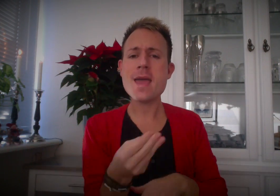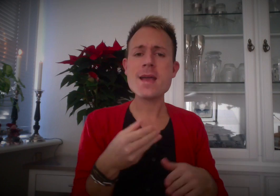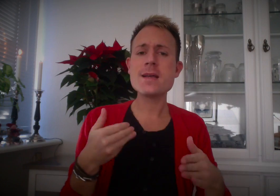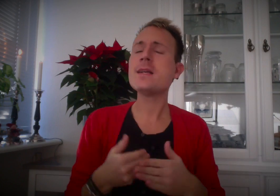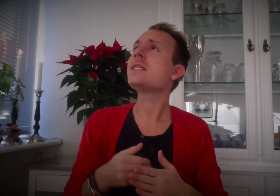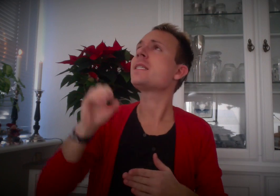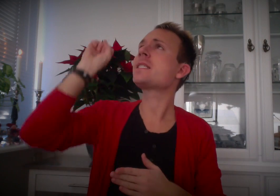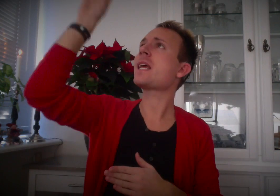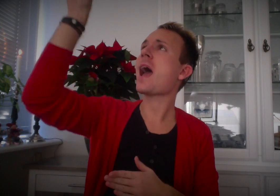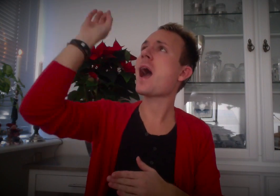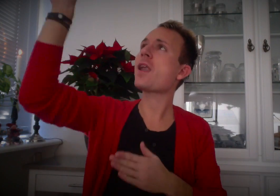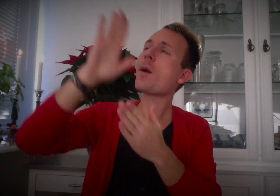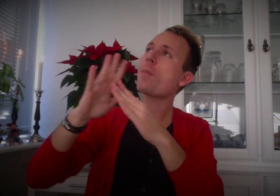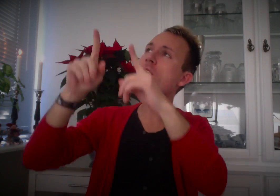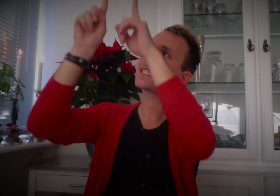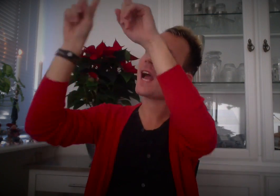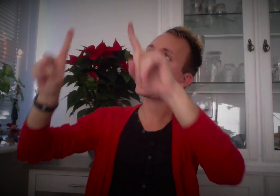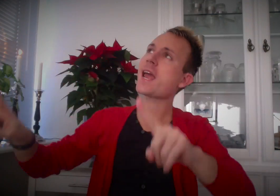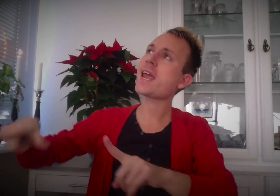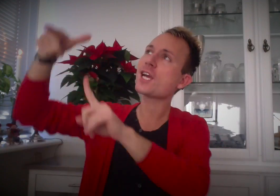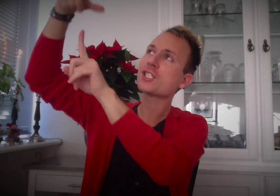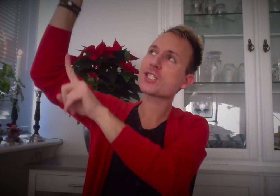Til stjernen på træden står